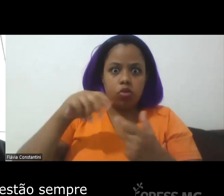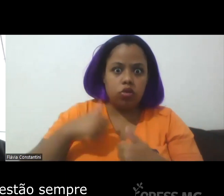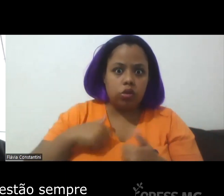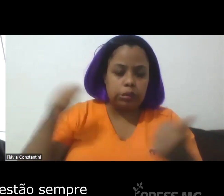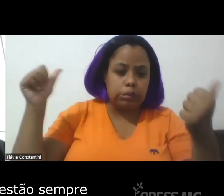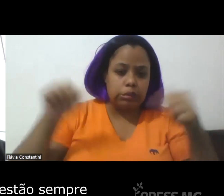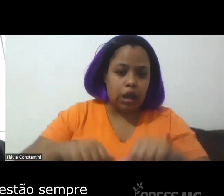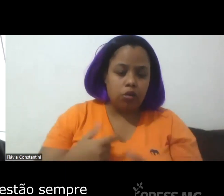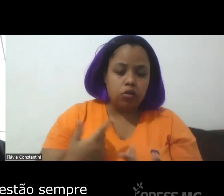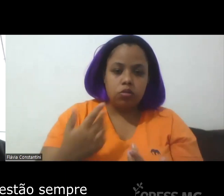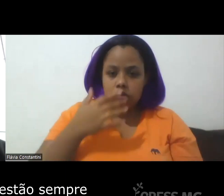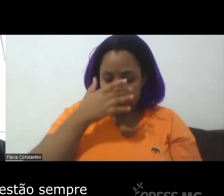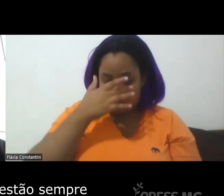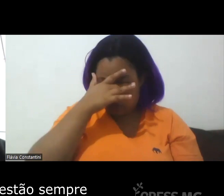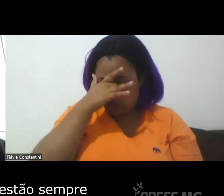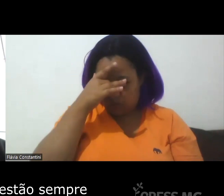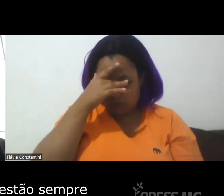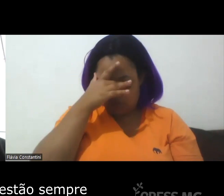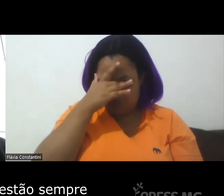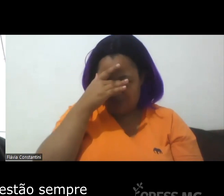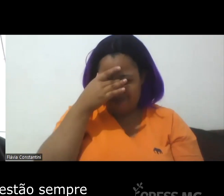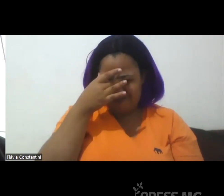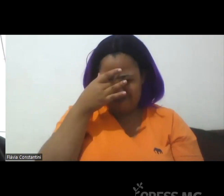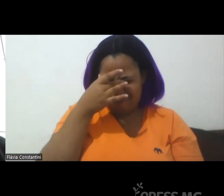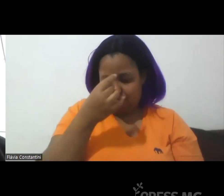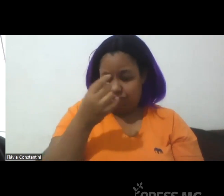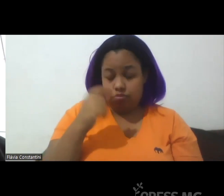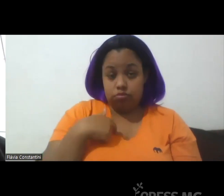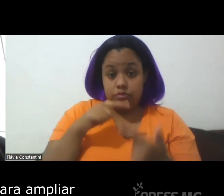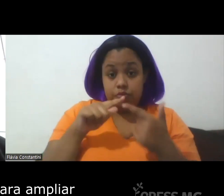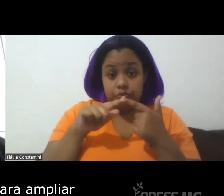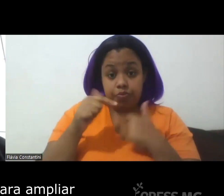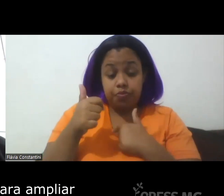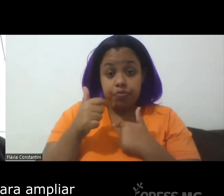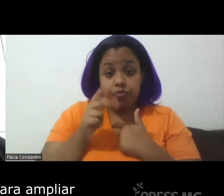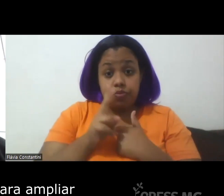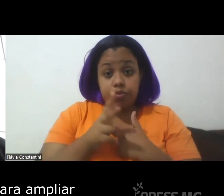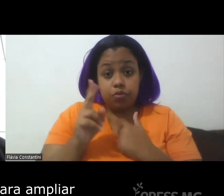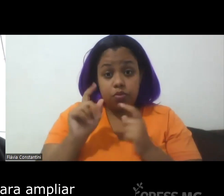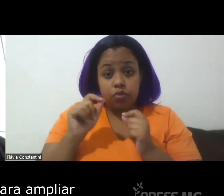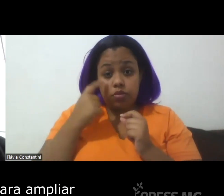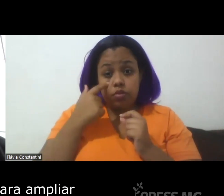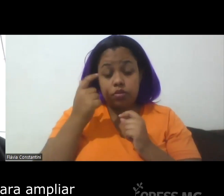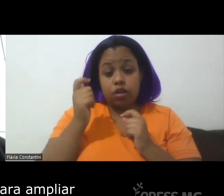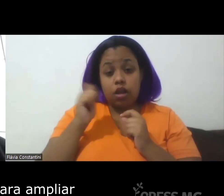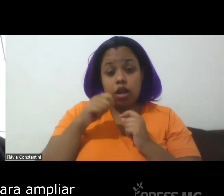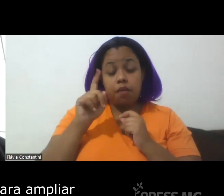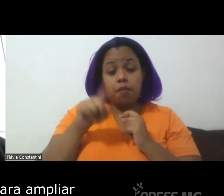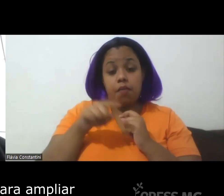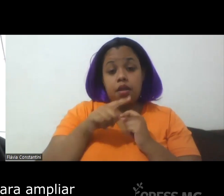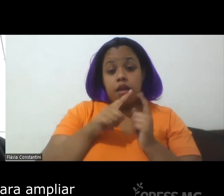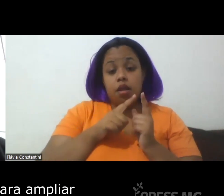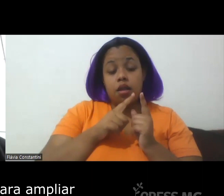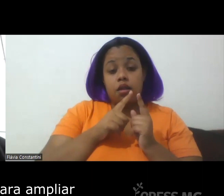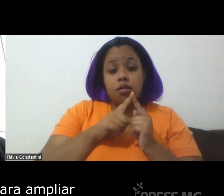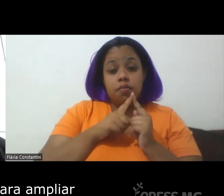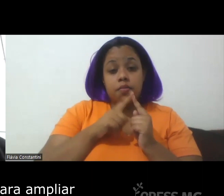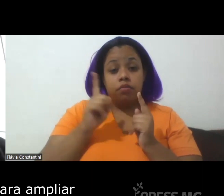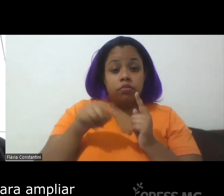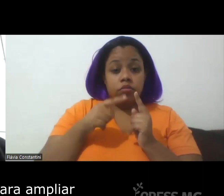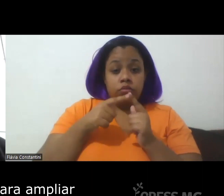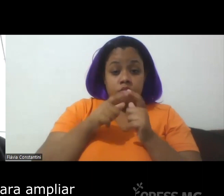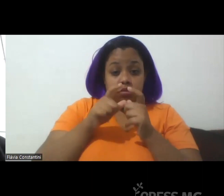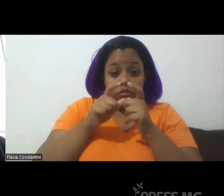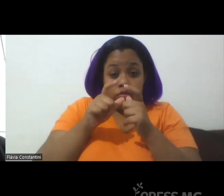ações que estão sempre dirigidas para ampliar